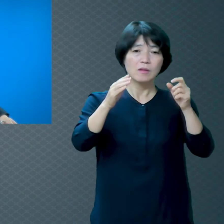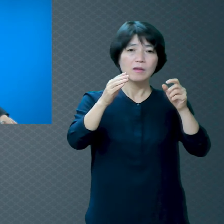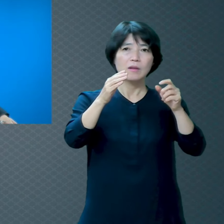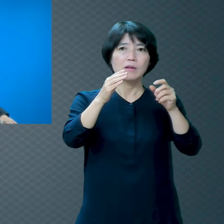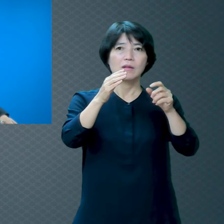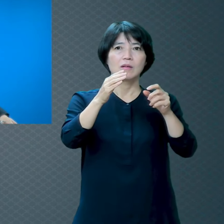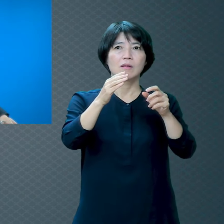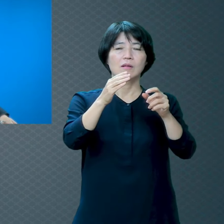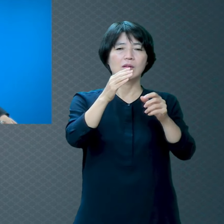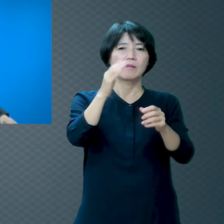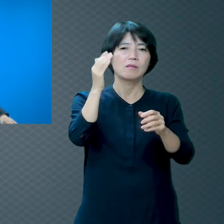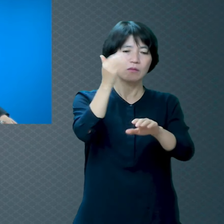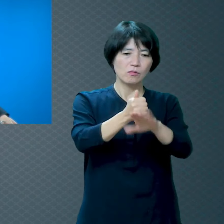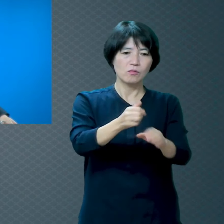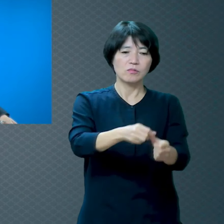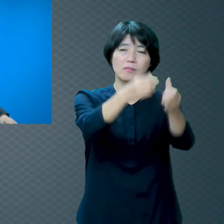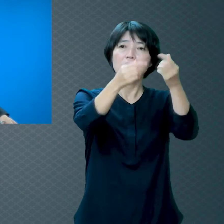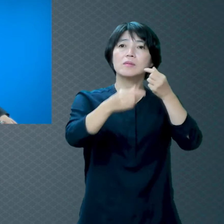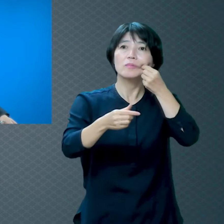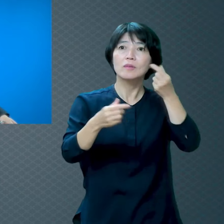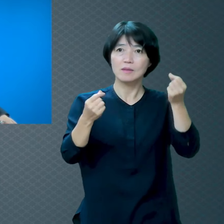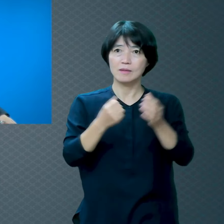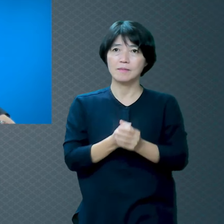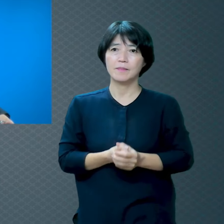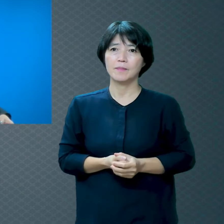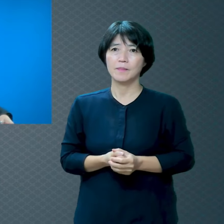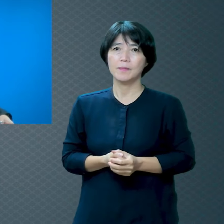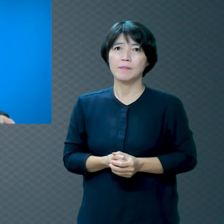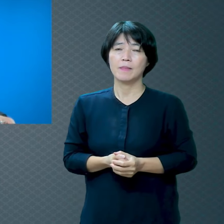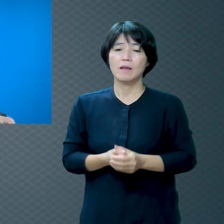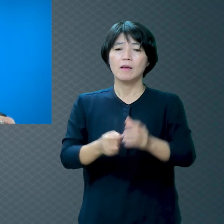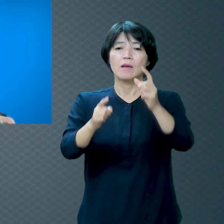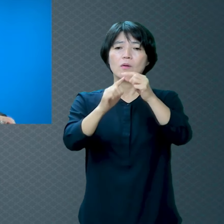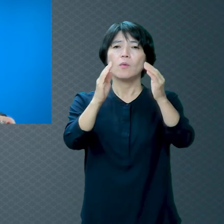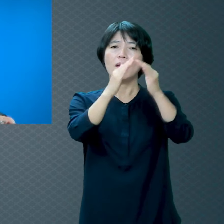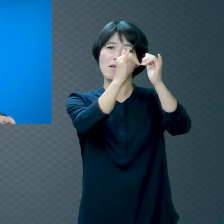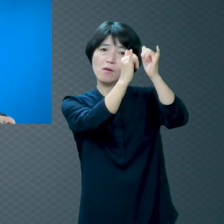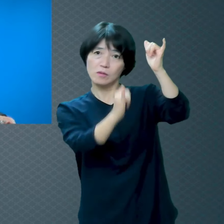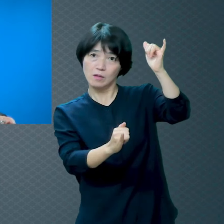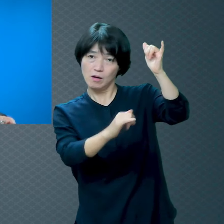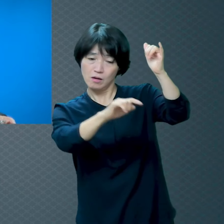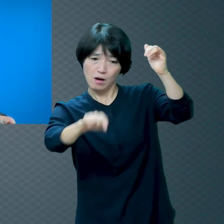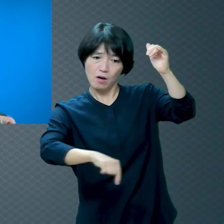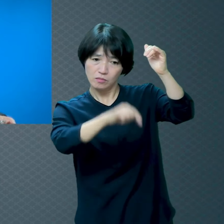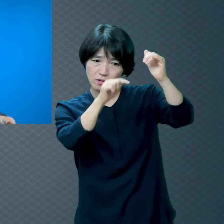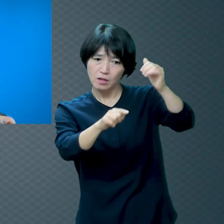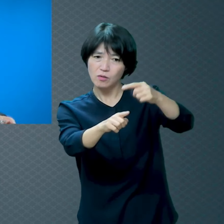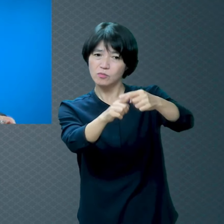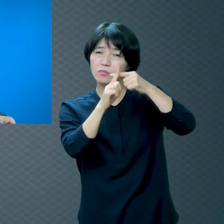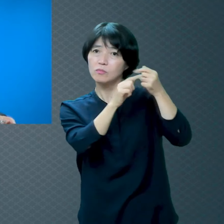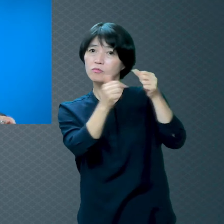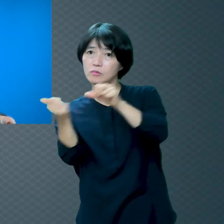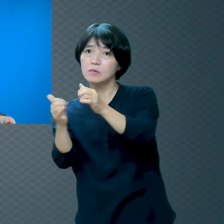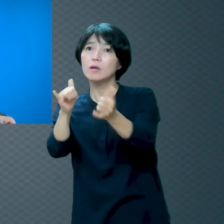교회 역사가 그걸 말하고 있잖아요 교회 역사 속에서 7천만 명이 순교를 당했습니다